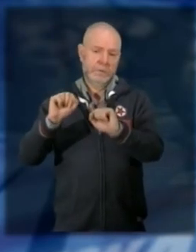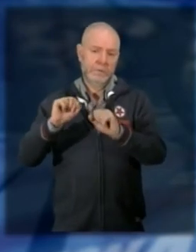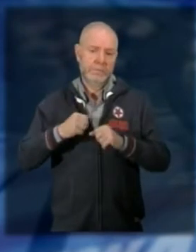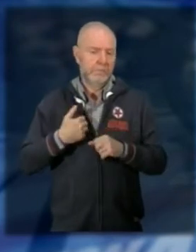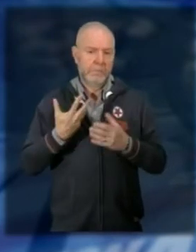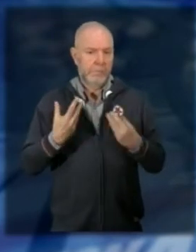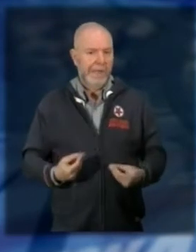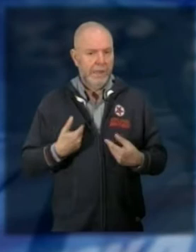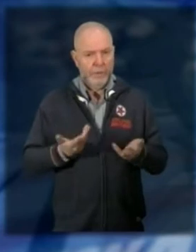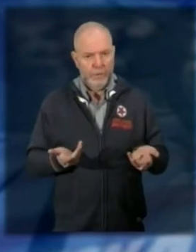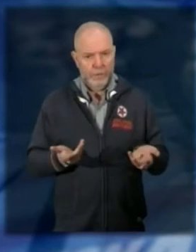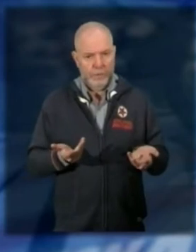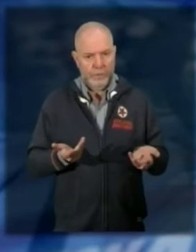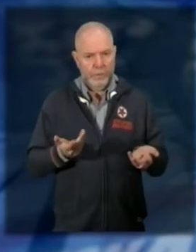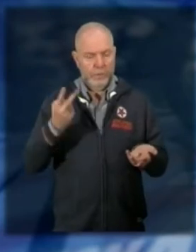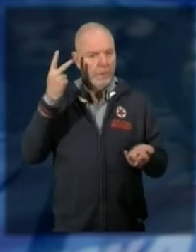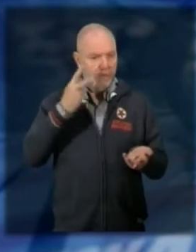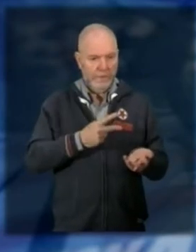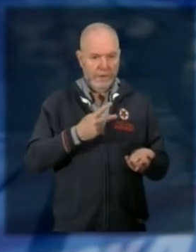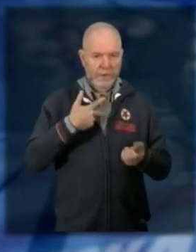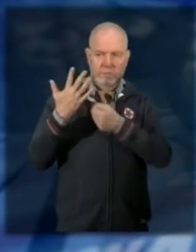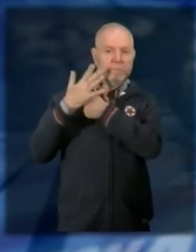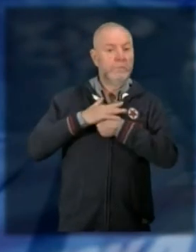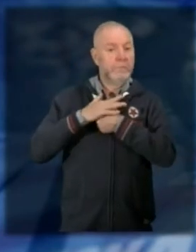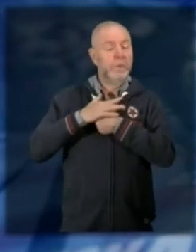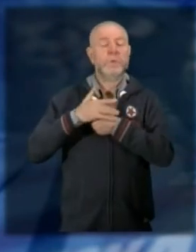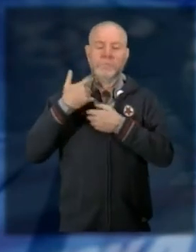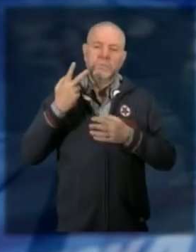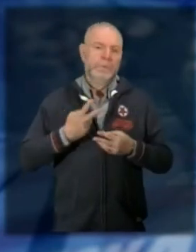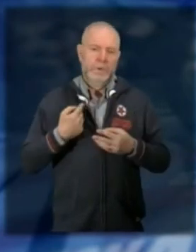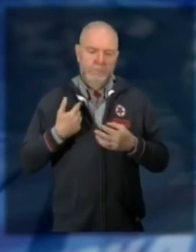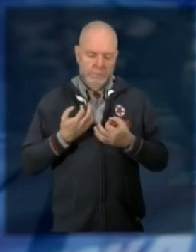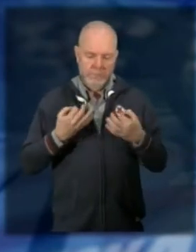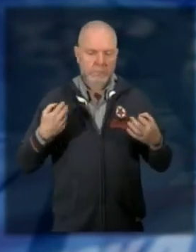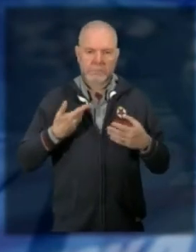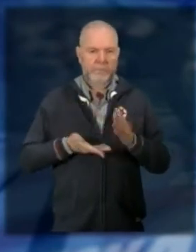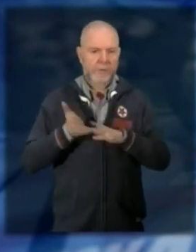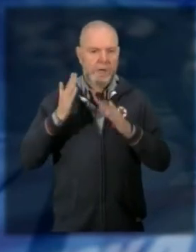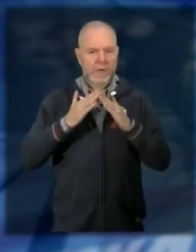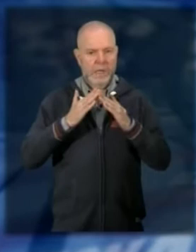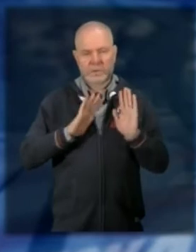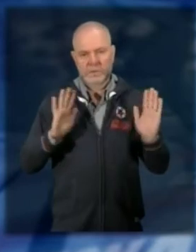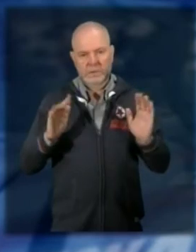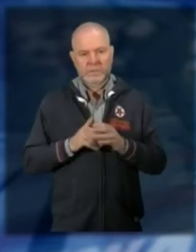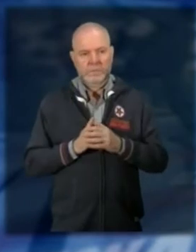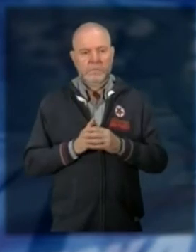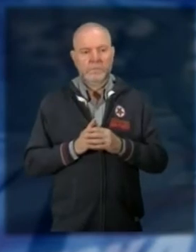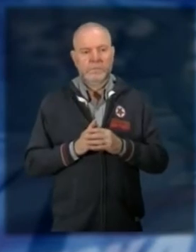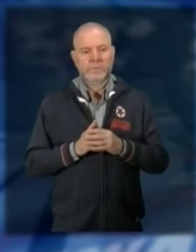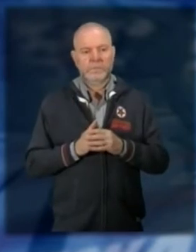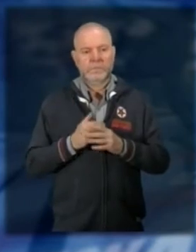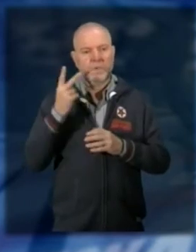perso sono stato sfiduciato sono stato prevaricato la conseguenza normale è che io vada a casa io non ho voluto